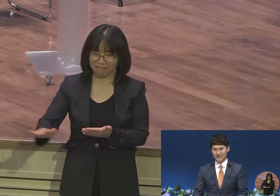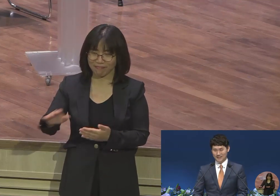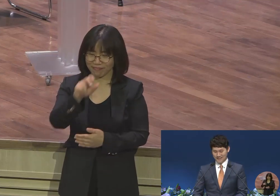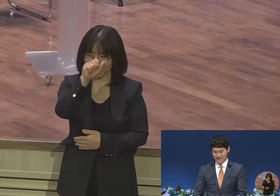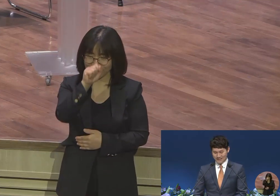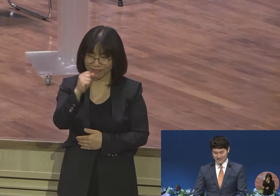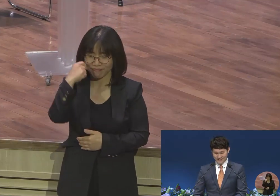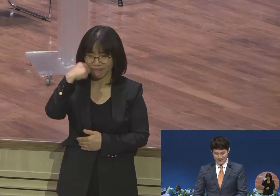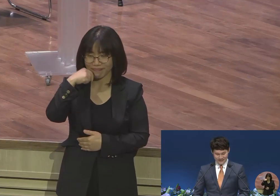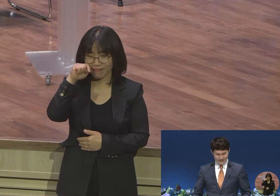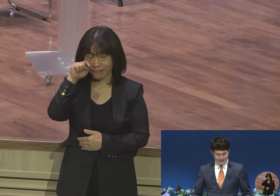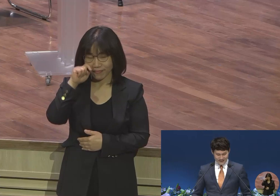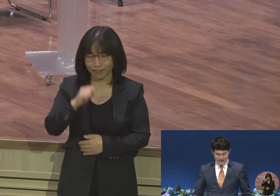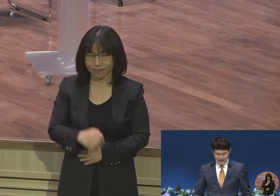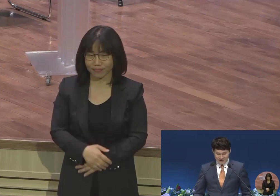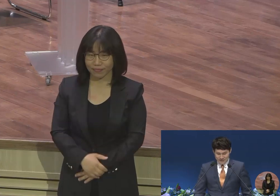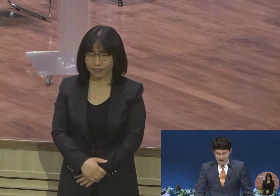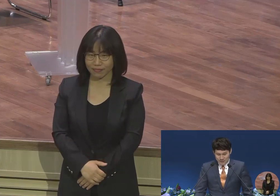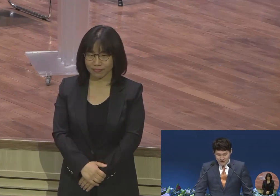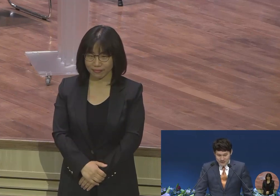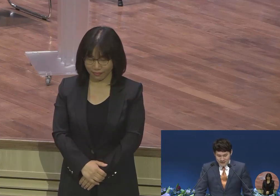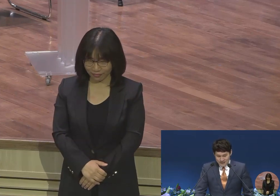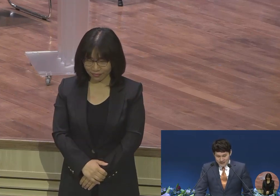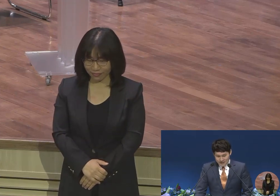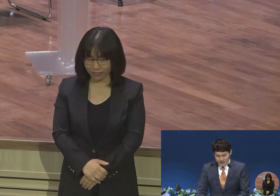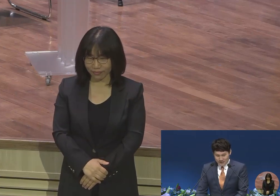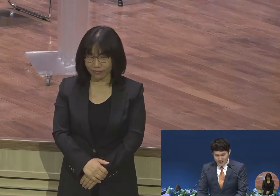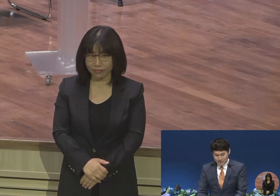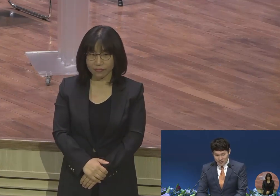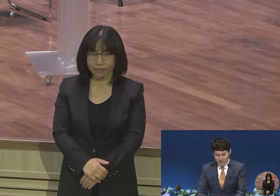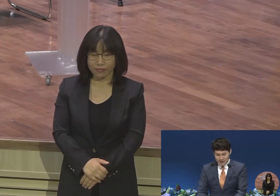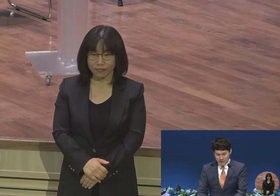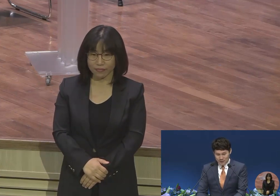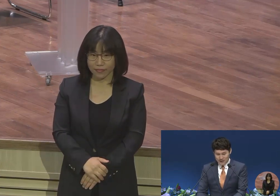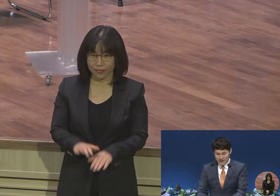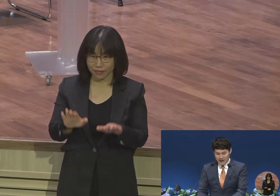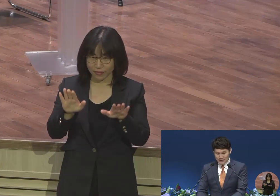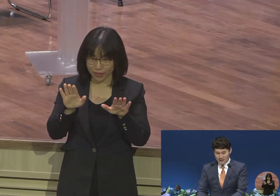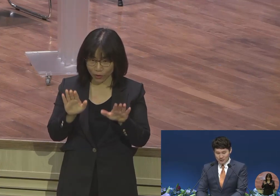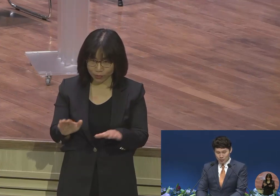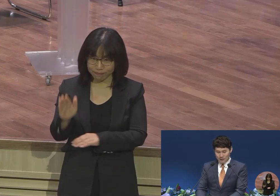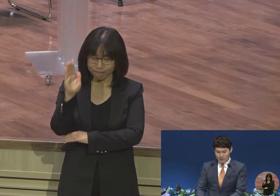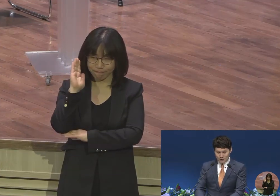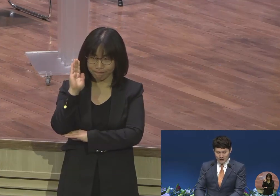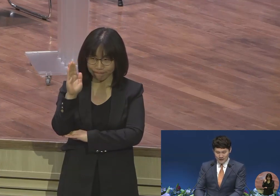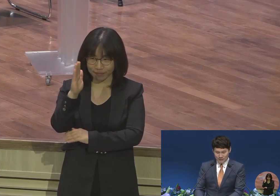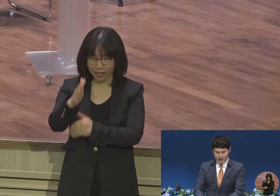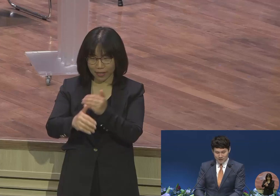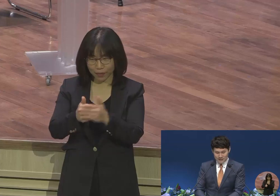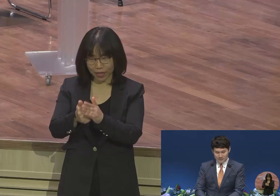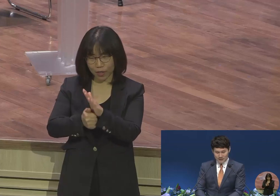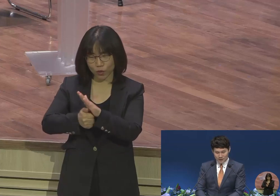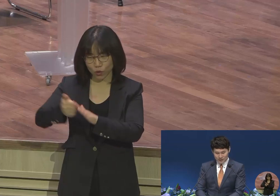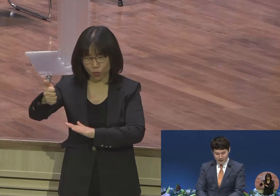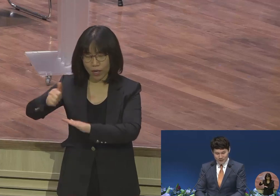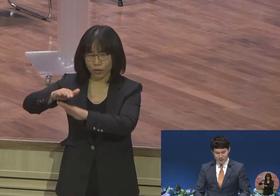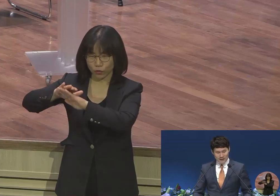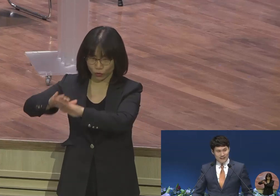그런 시간이 된 것 같습니다 오늘 우리 금요예배 기도에 하나님께 소망을 두라 함께 말씀 나누기 전에 우리 다 같이